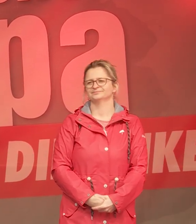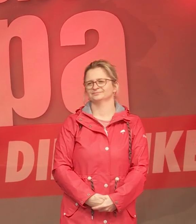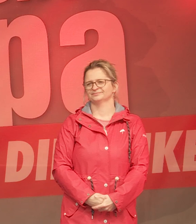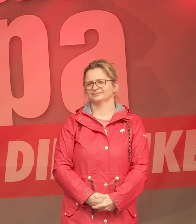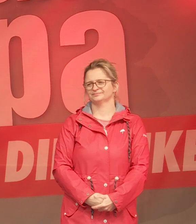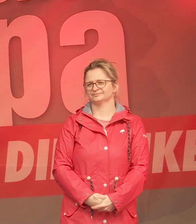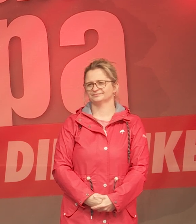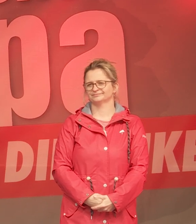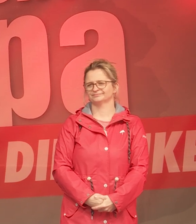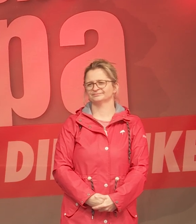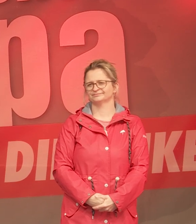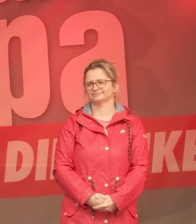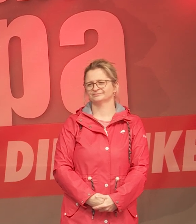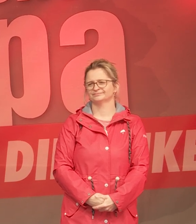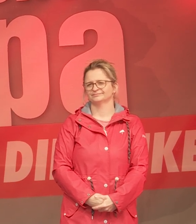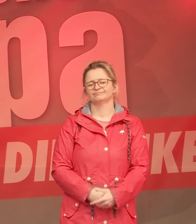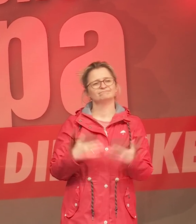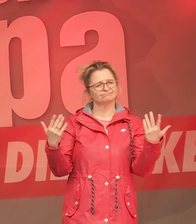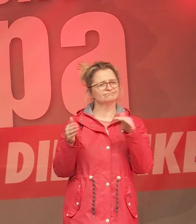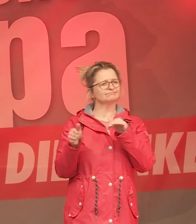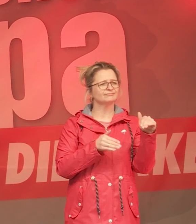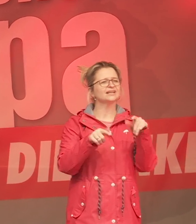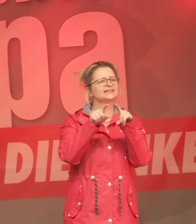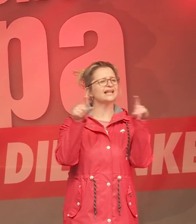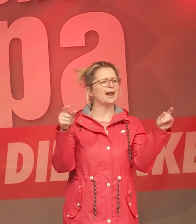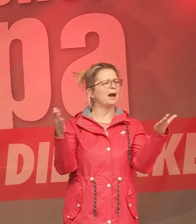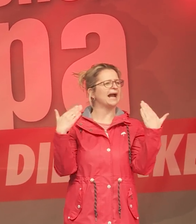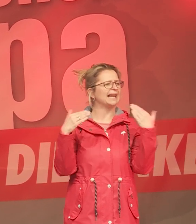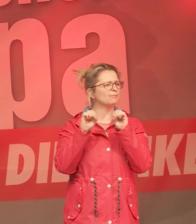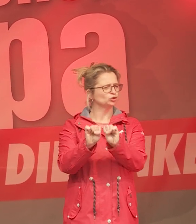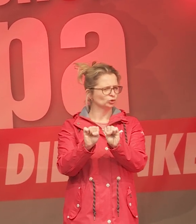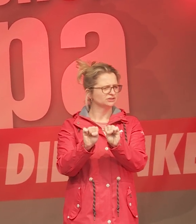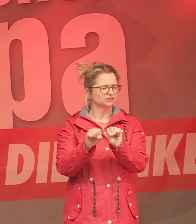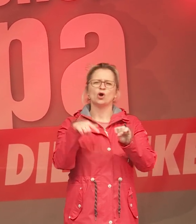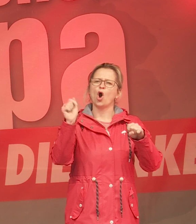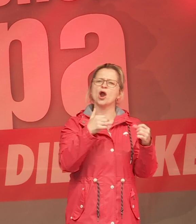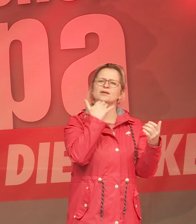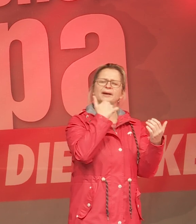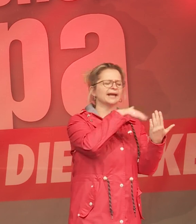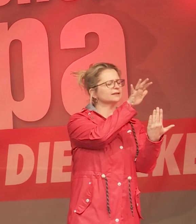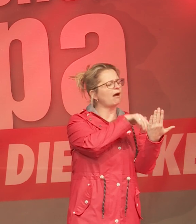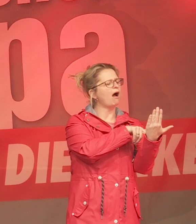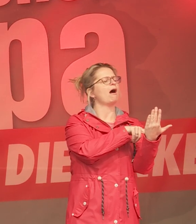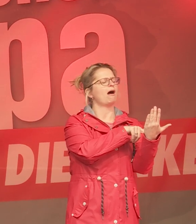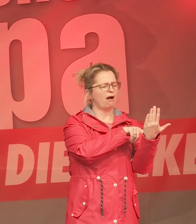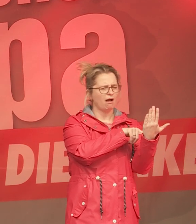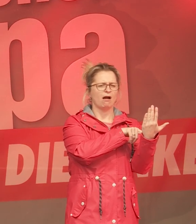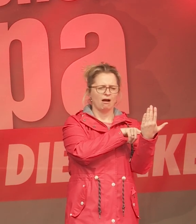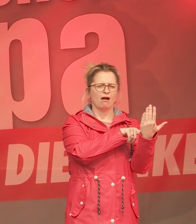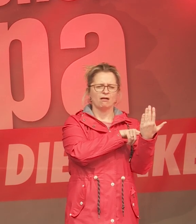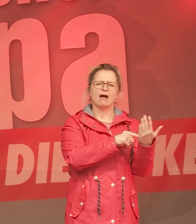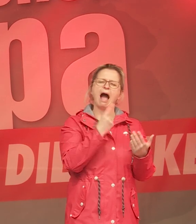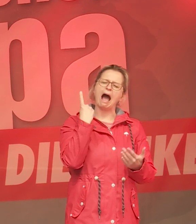Und lassen Sie uns ruhig auch über Klimaschutz reden. Heute kam der Bericht, dass eine Million Arten